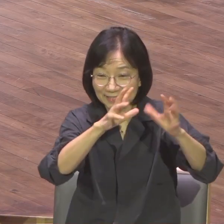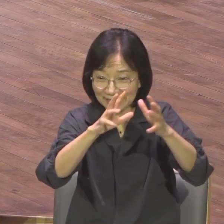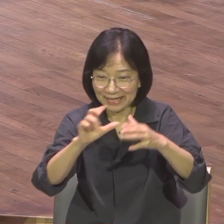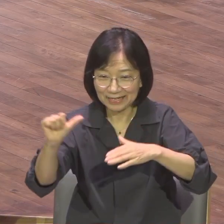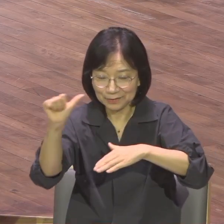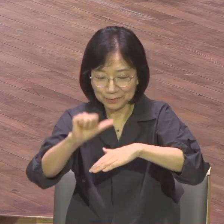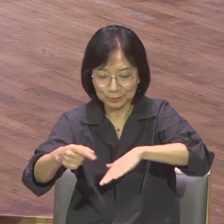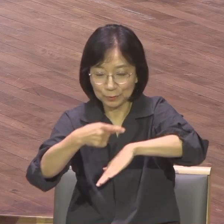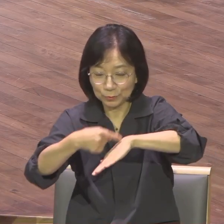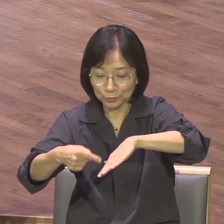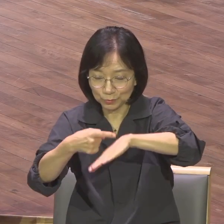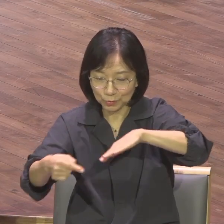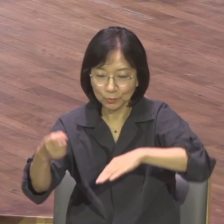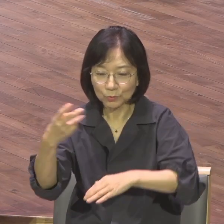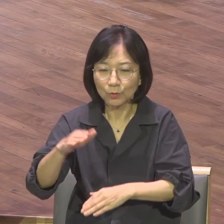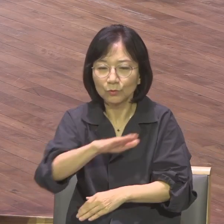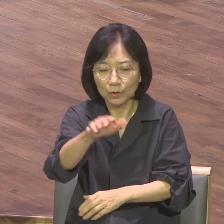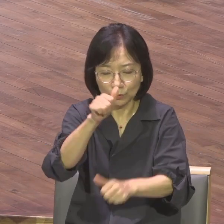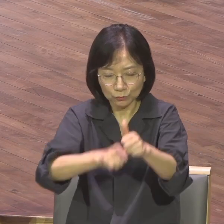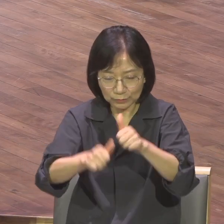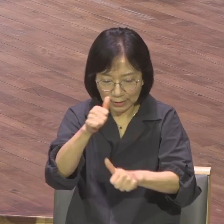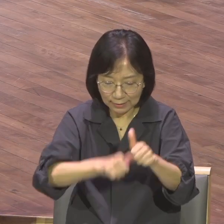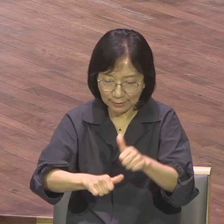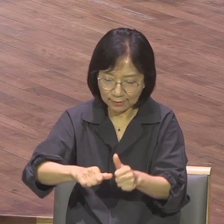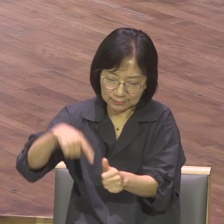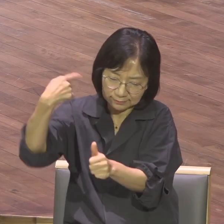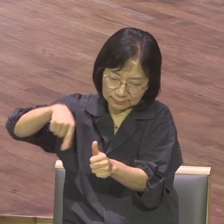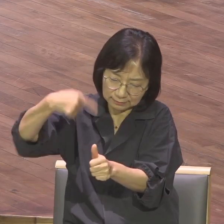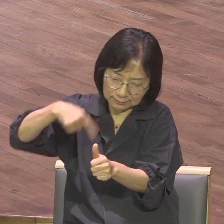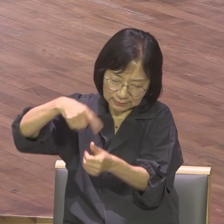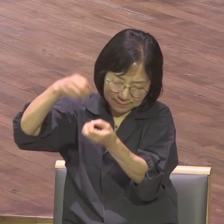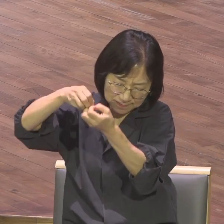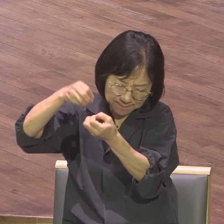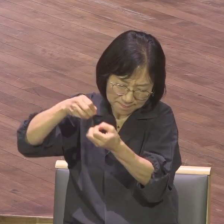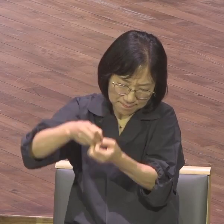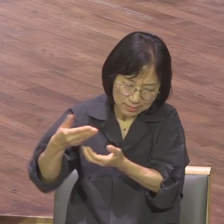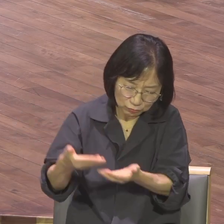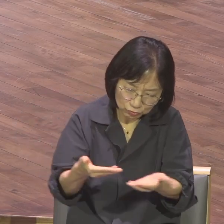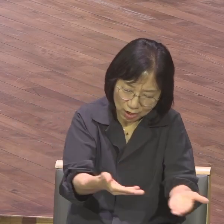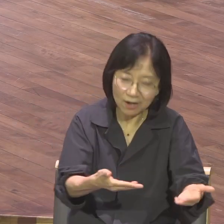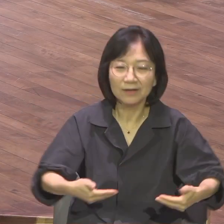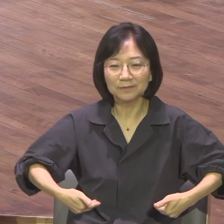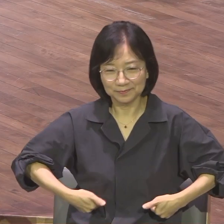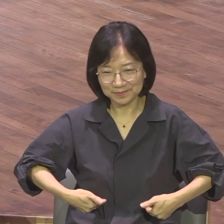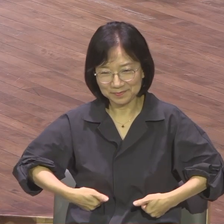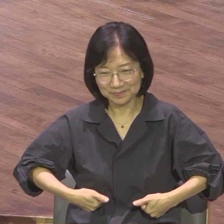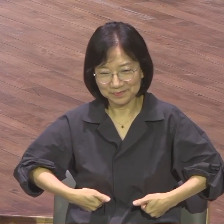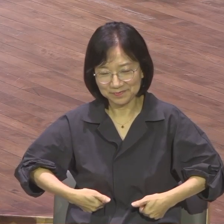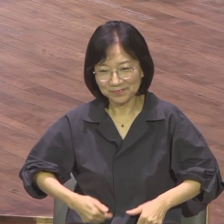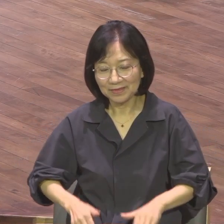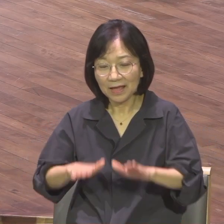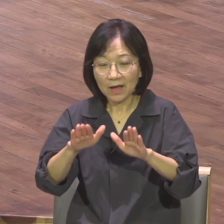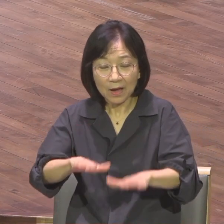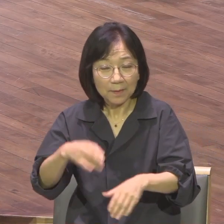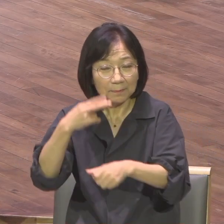전달되고 증거되어야 합니다. 오늘 본문은 특별히 사도 바울의 평생의 언약 바로